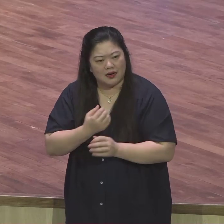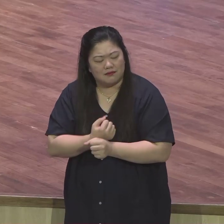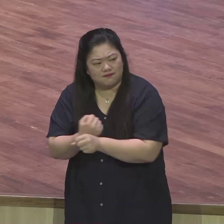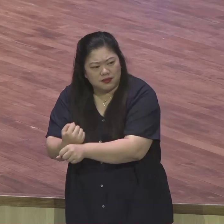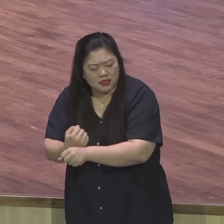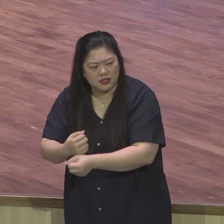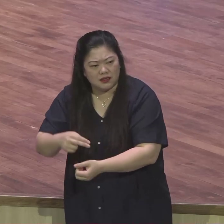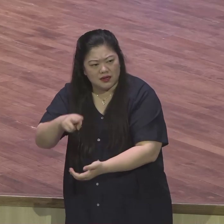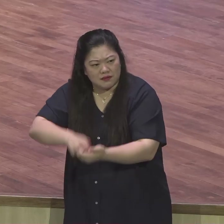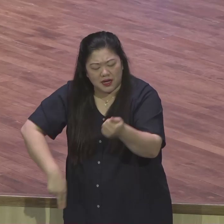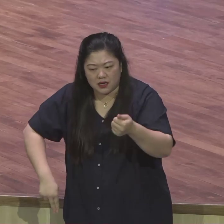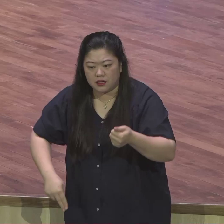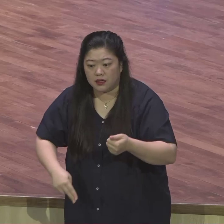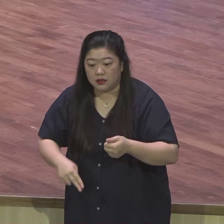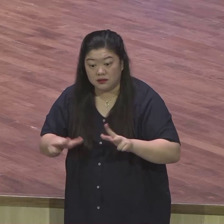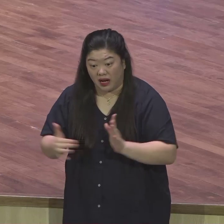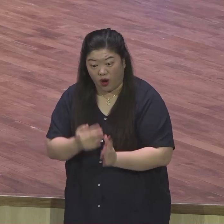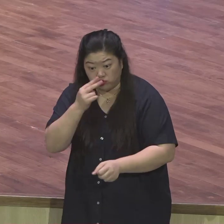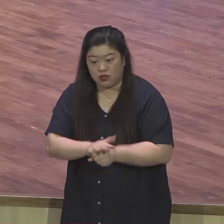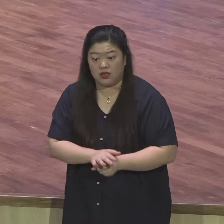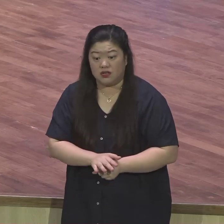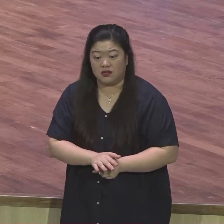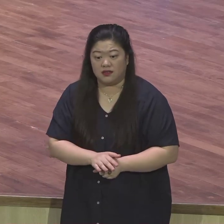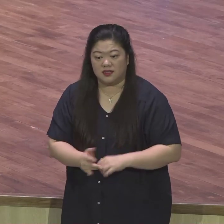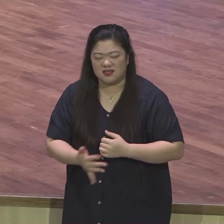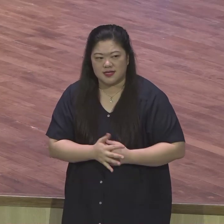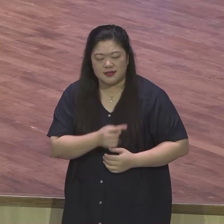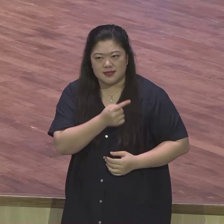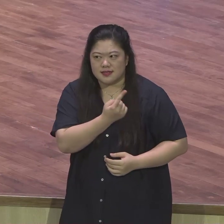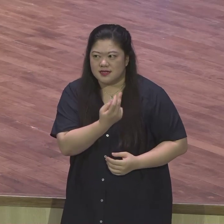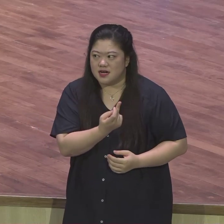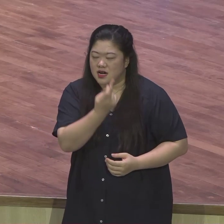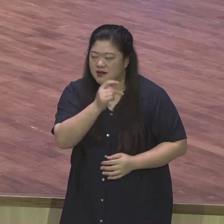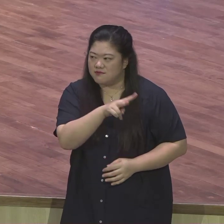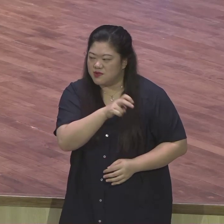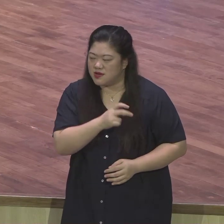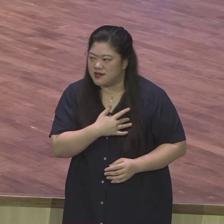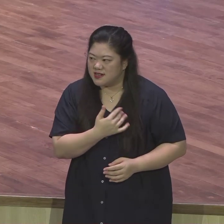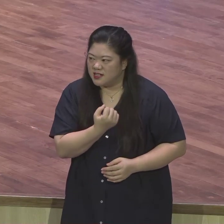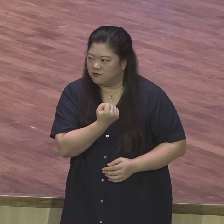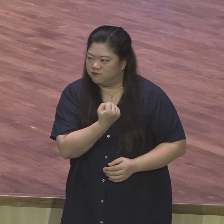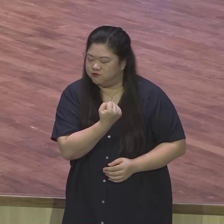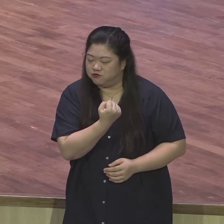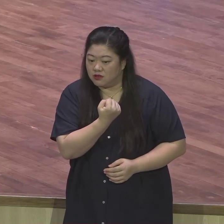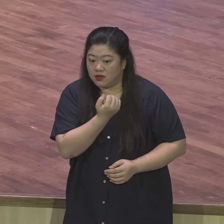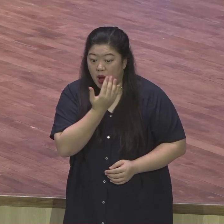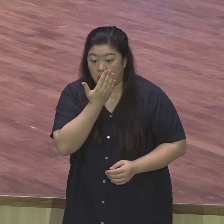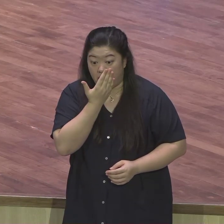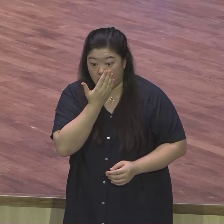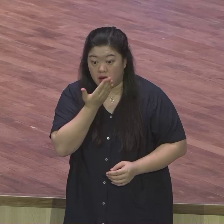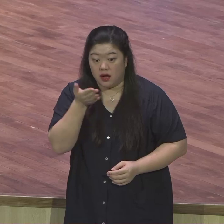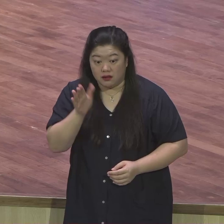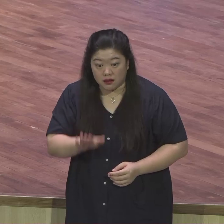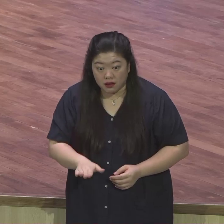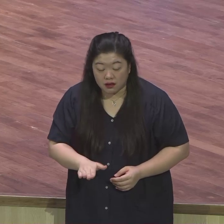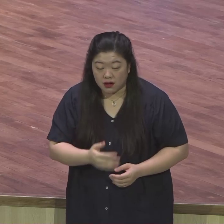자기가 그동안 당했던 것을 대가를 치료할 수 있는 그런 상황이에요. 그런데 이런 형들 앞에서